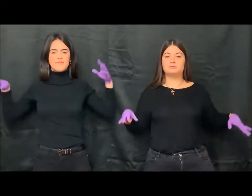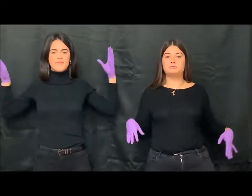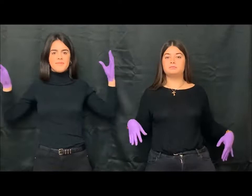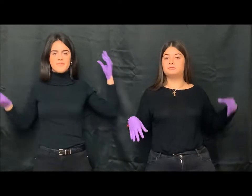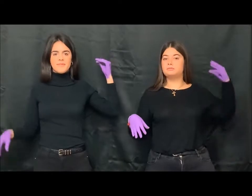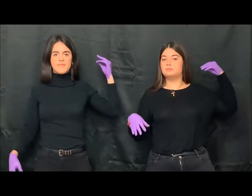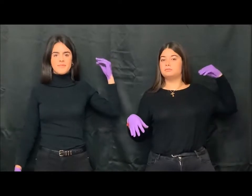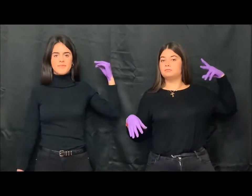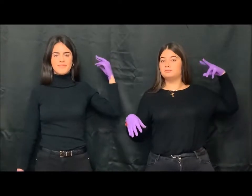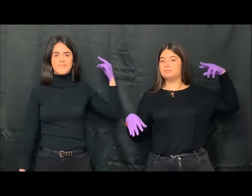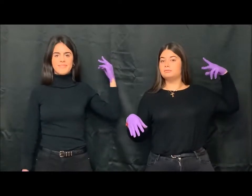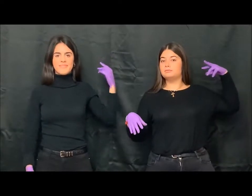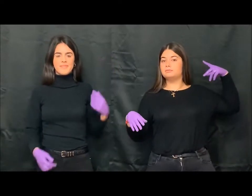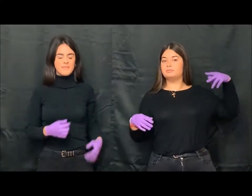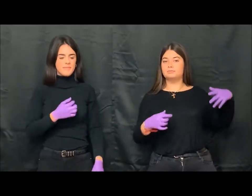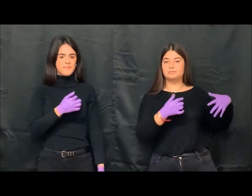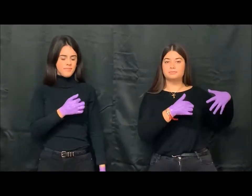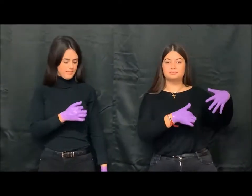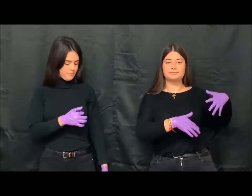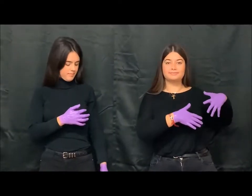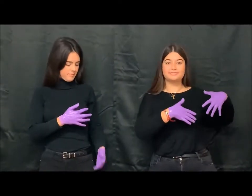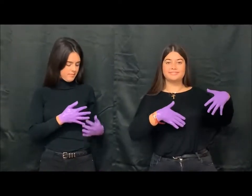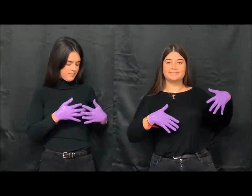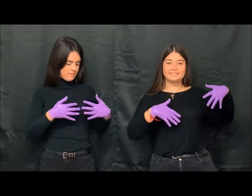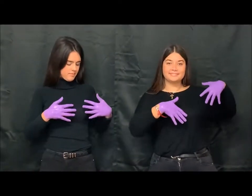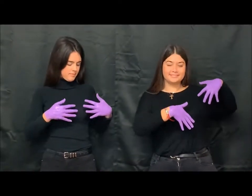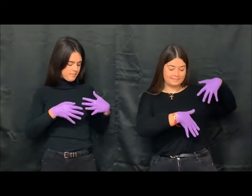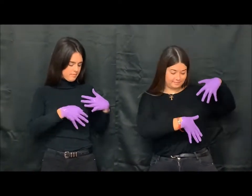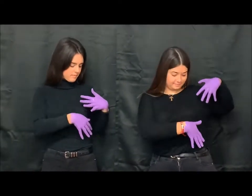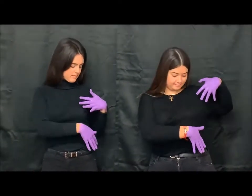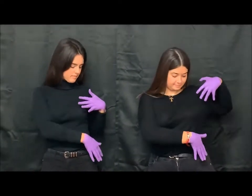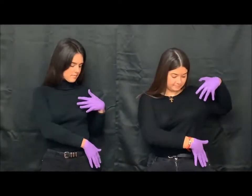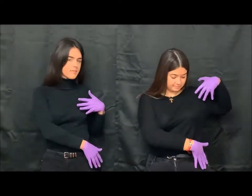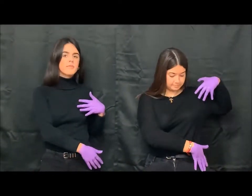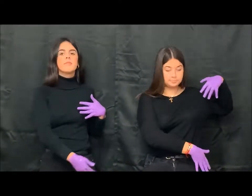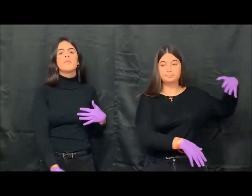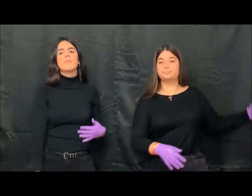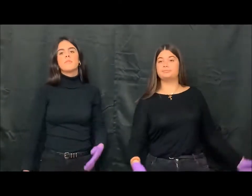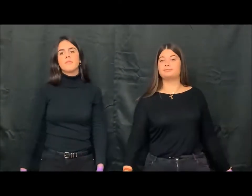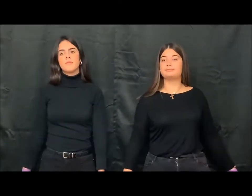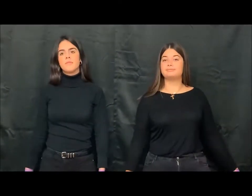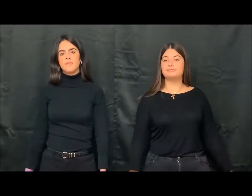fantasmas hablan en la nuca, cierran de la herida y me sangran